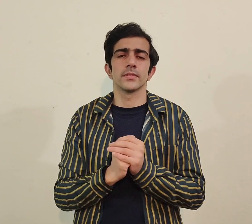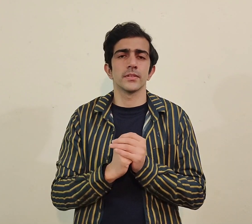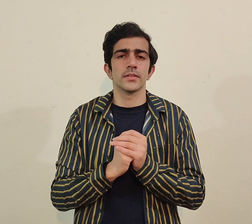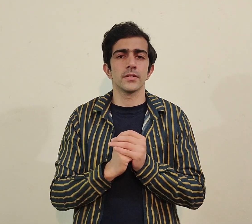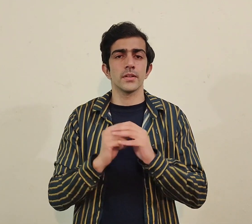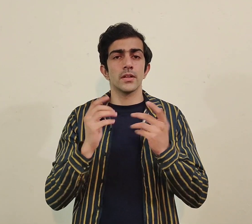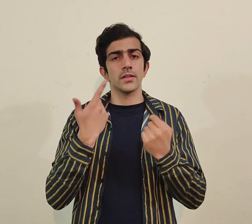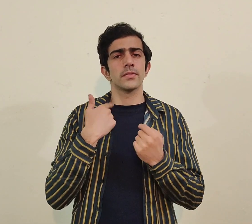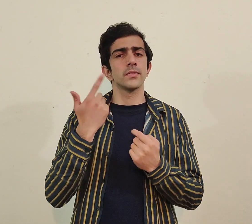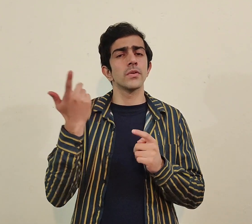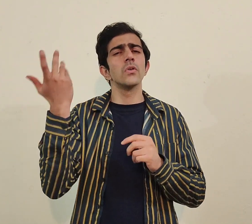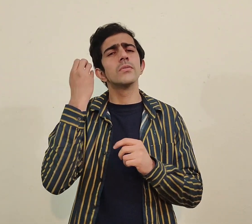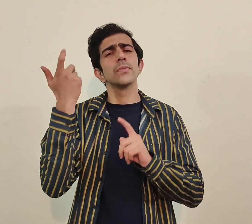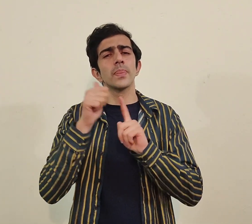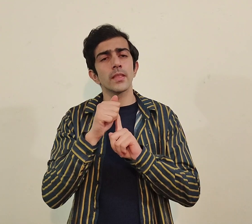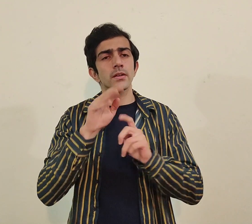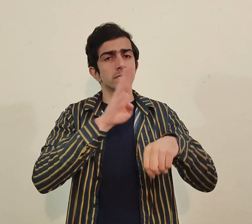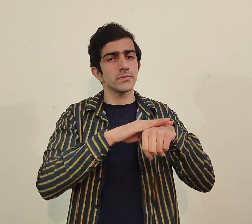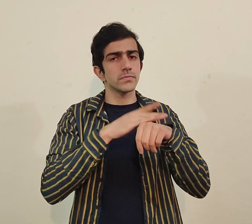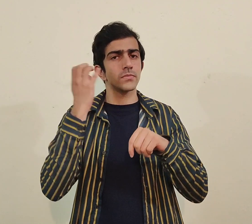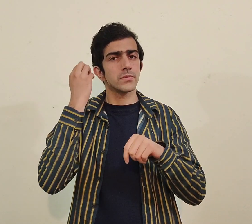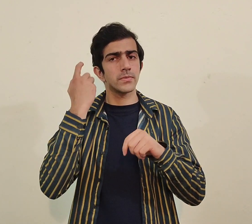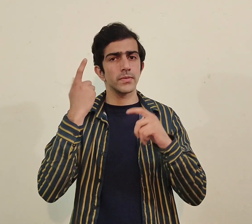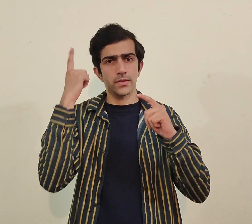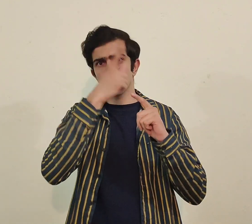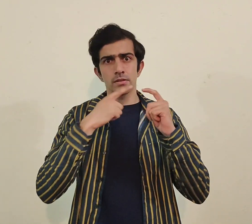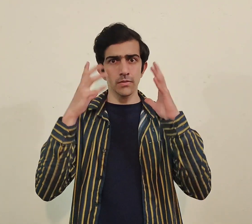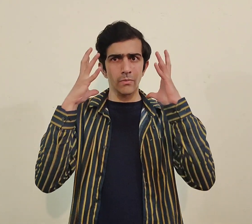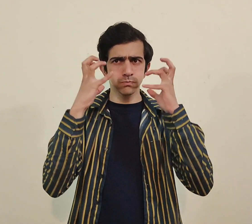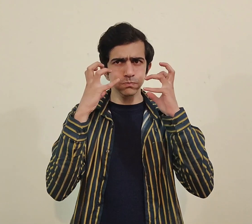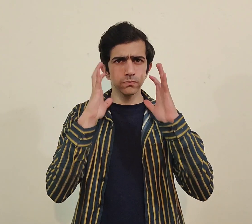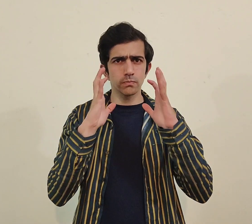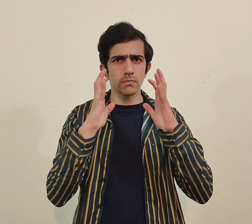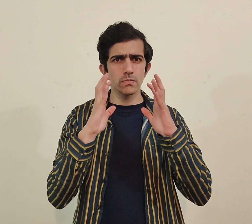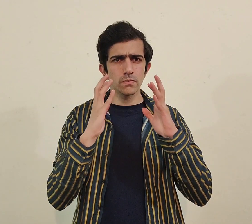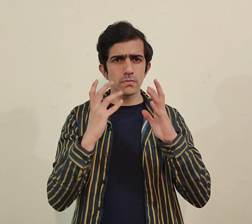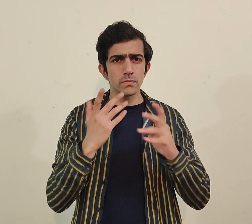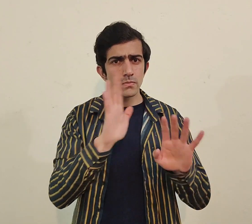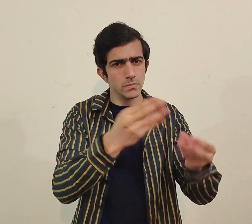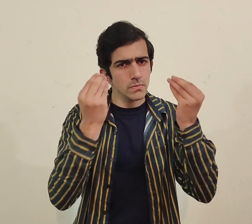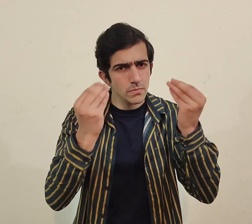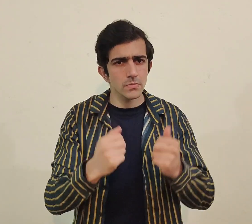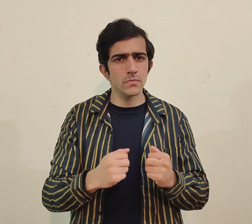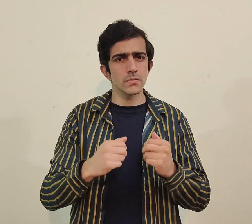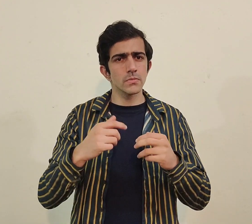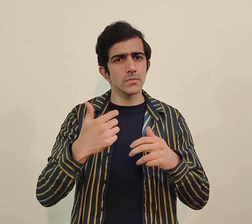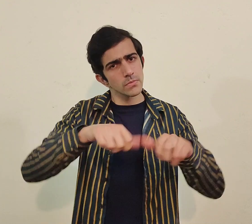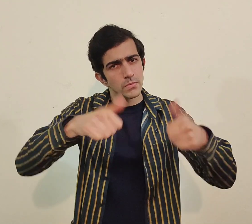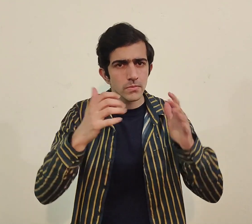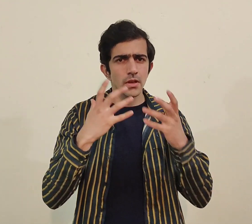کوئی sign language interpretation ہو رہی ہے یا اس طرح تو ضروری ہے کہ اگر کوئی بھی signs ہیں جیسے اگر sad کے